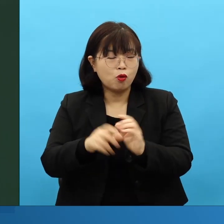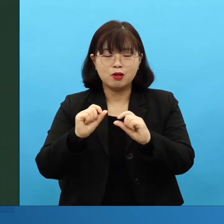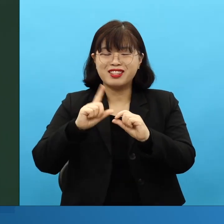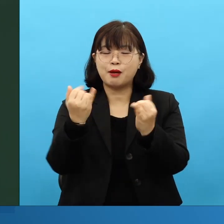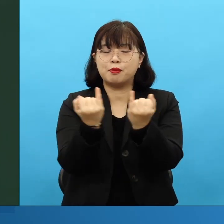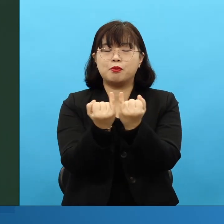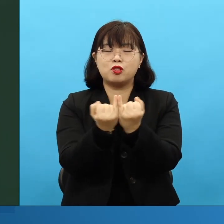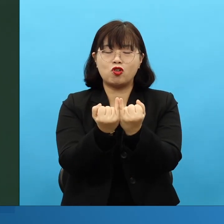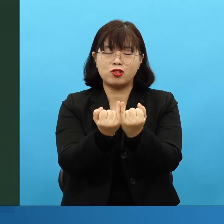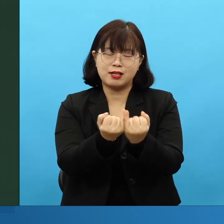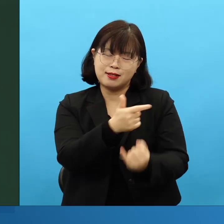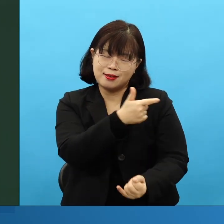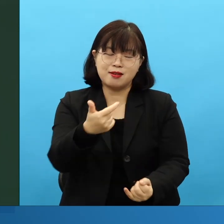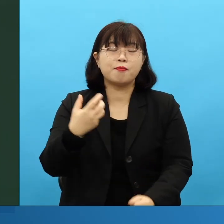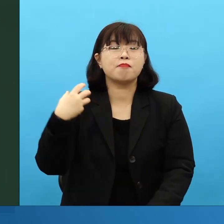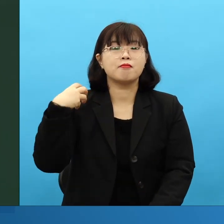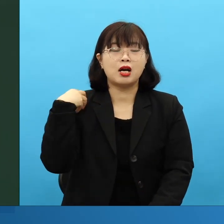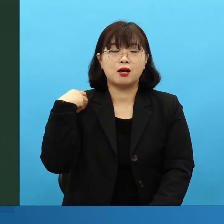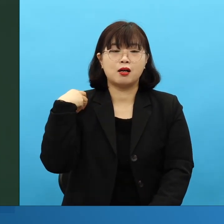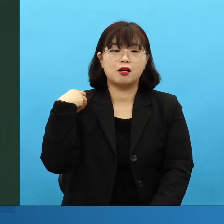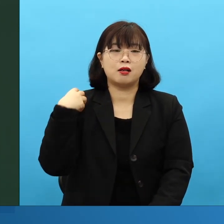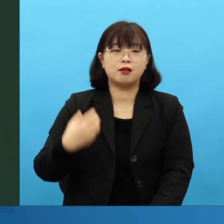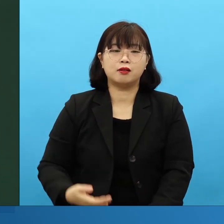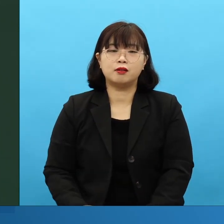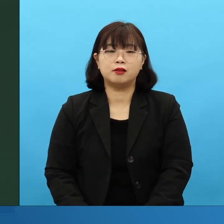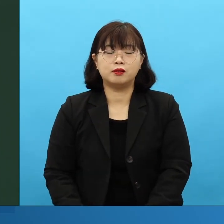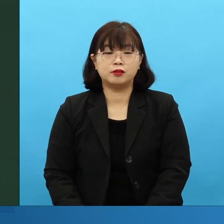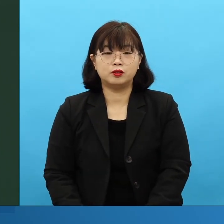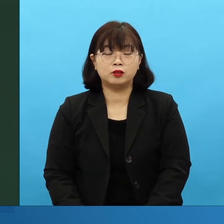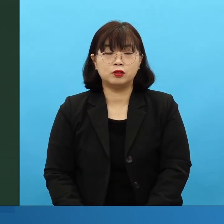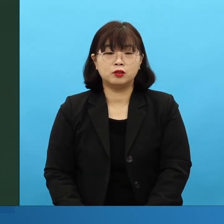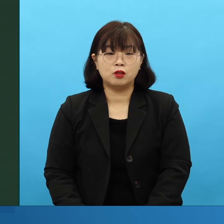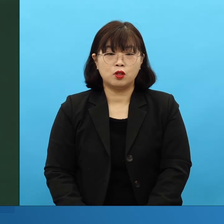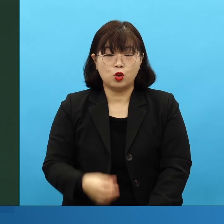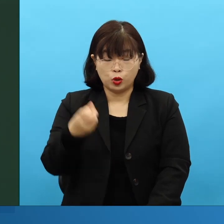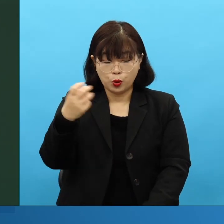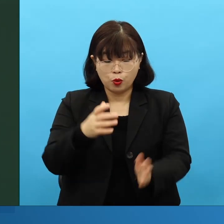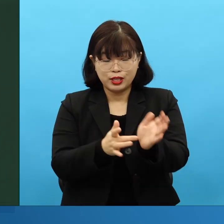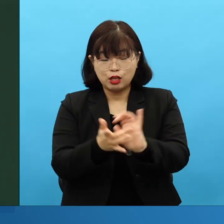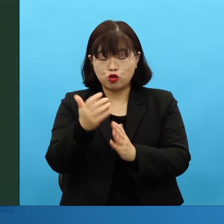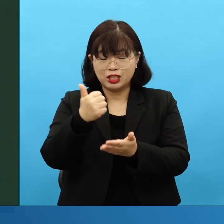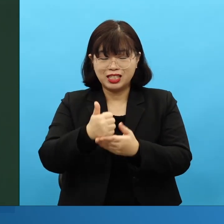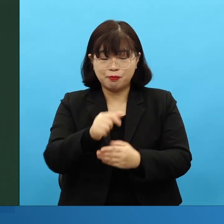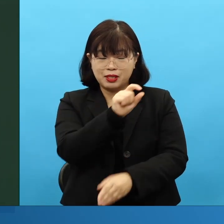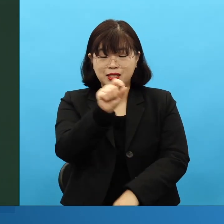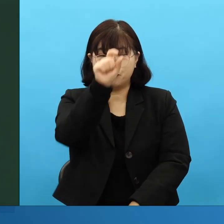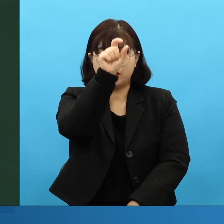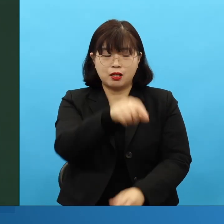심지어, 예수님의 십자가가 올라가는 그 시간에도, 그 바짝 따라 붙어서 눈물을 흘린 사람들은 여자들이에요.